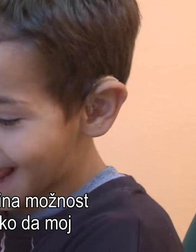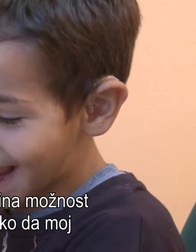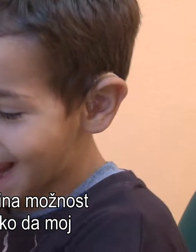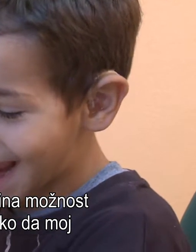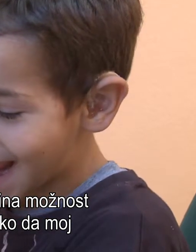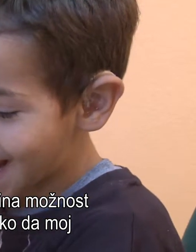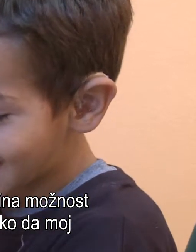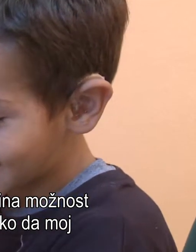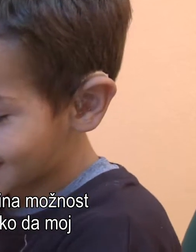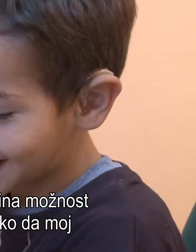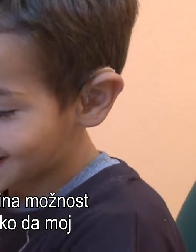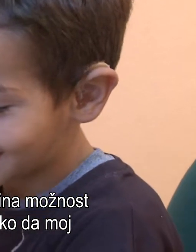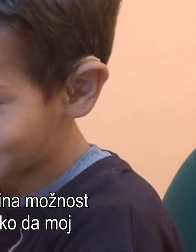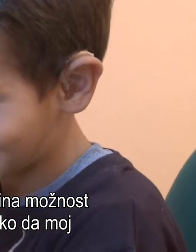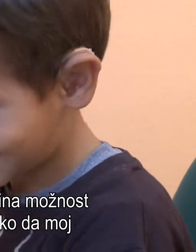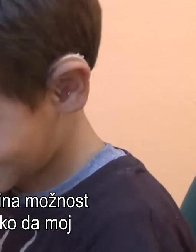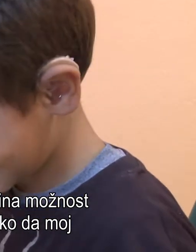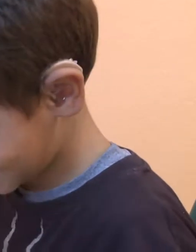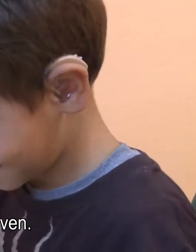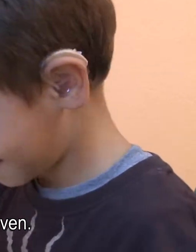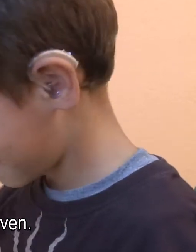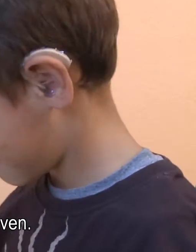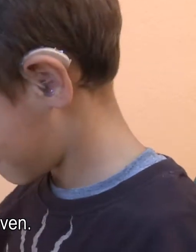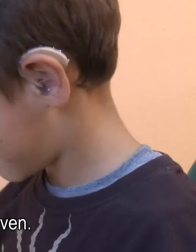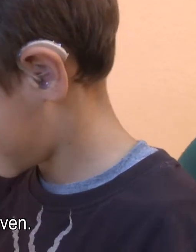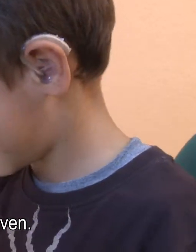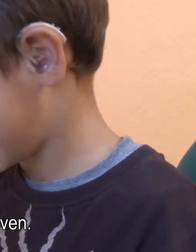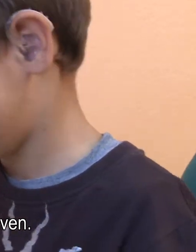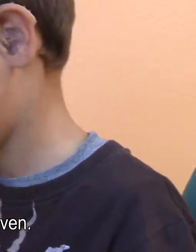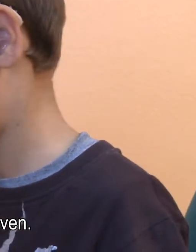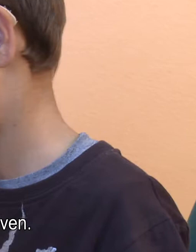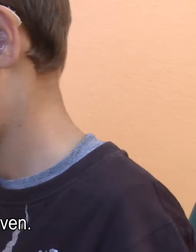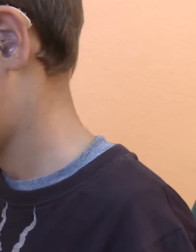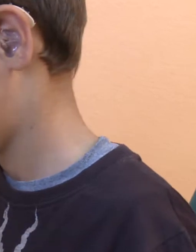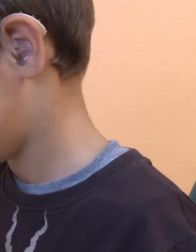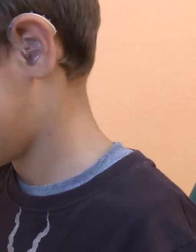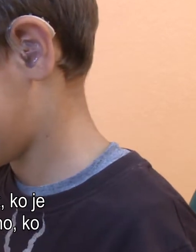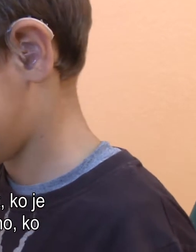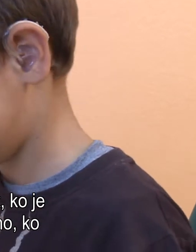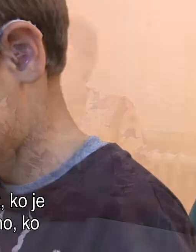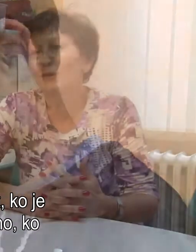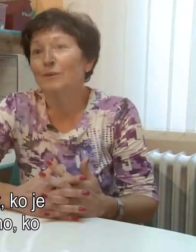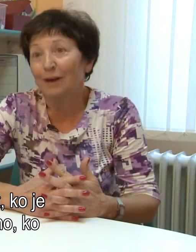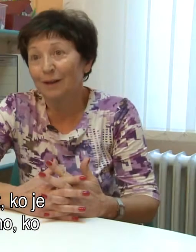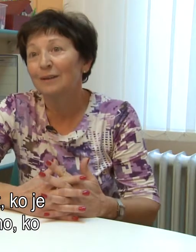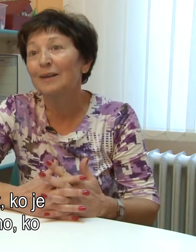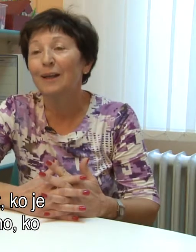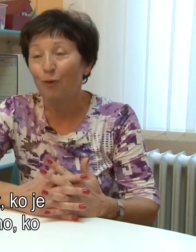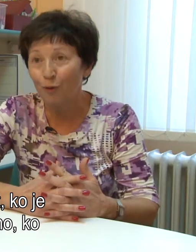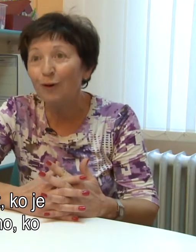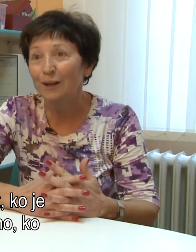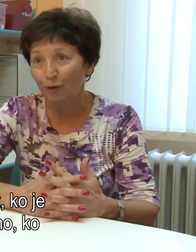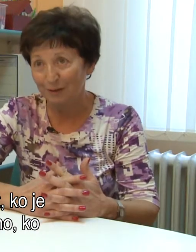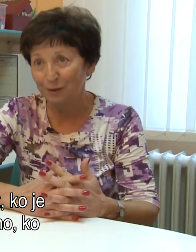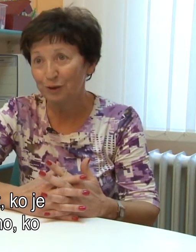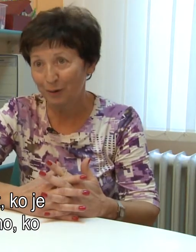edina možnost sporazumevanja. Ja, tako da moj odnos je pozitivn. Absolutno je to takrat, kada je